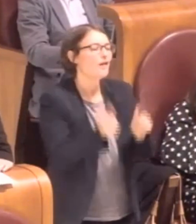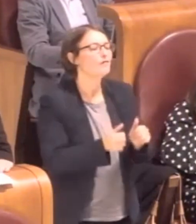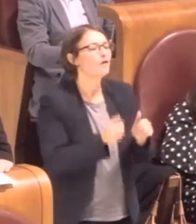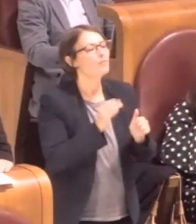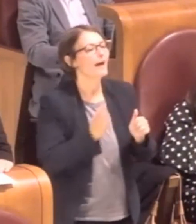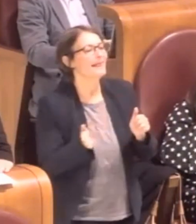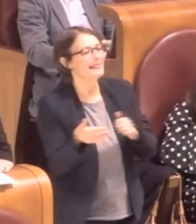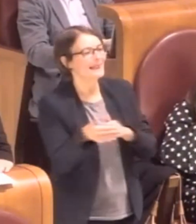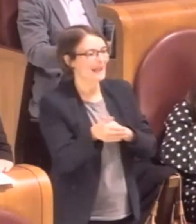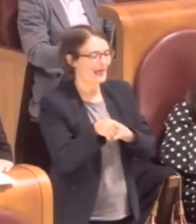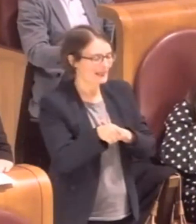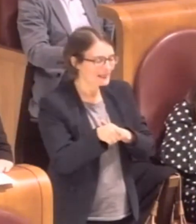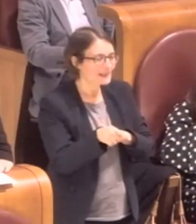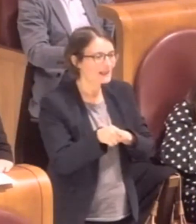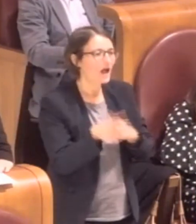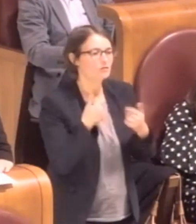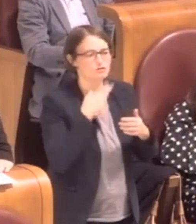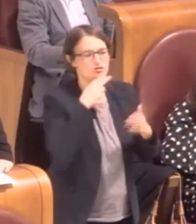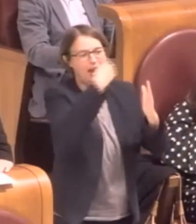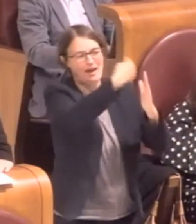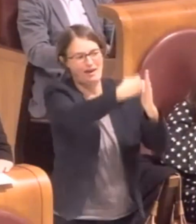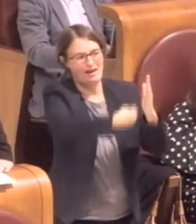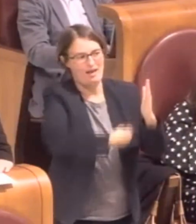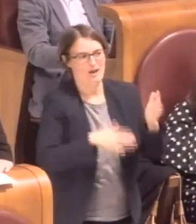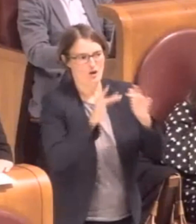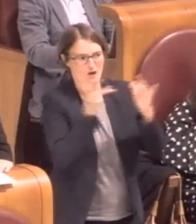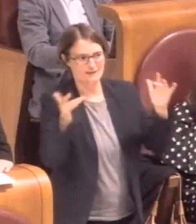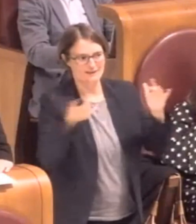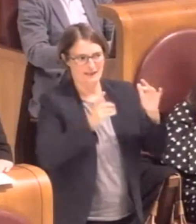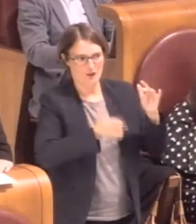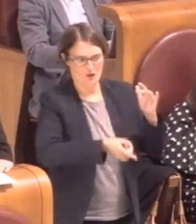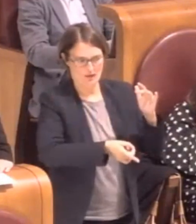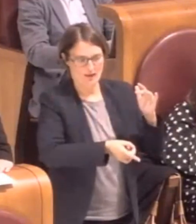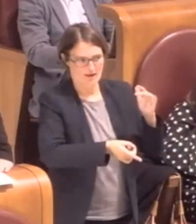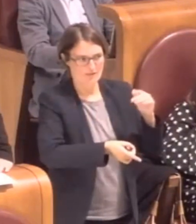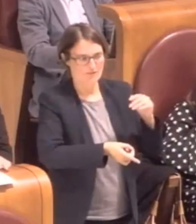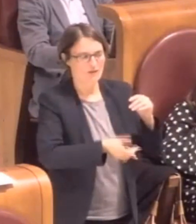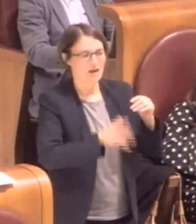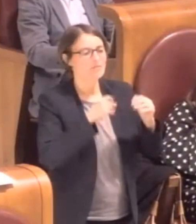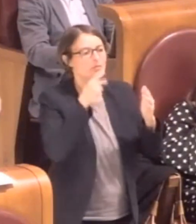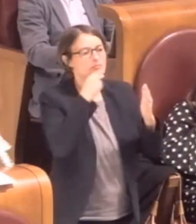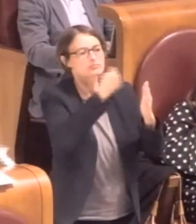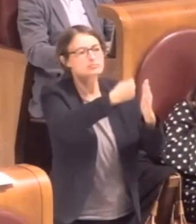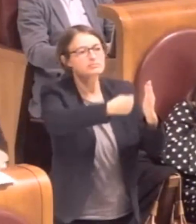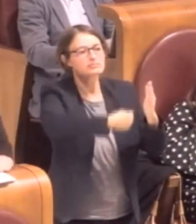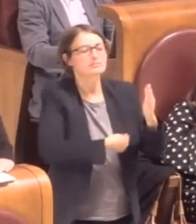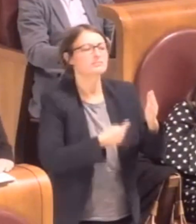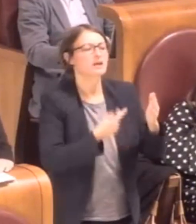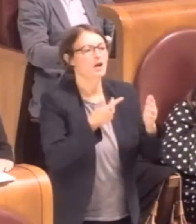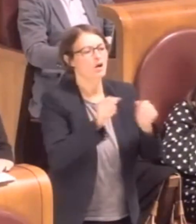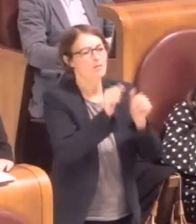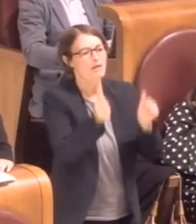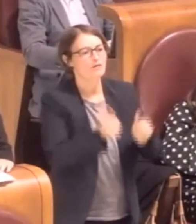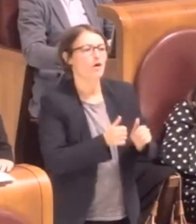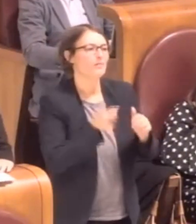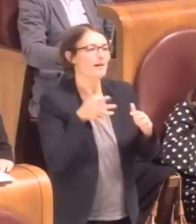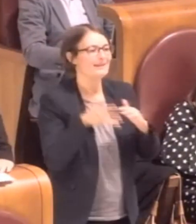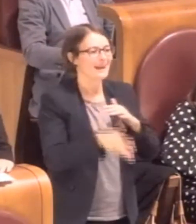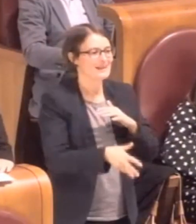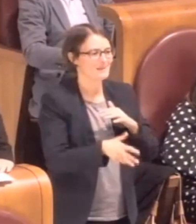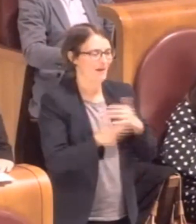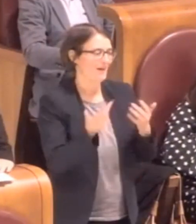verranno inseriti l'elenco dei vantaggi economici in maniera trasparente sul sito e per cui sarà possibile